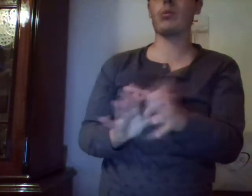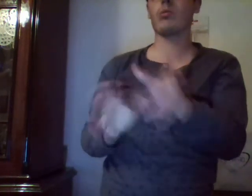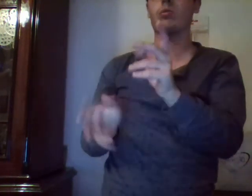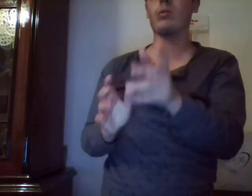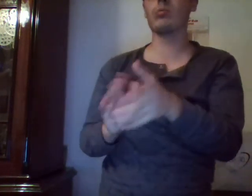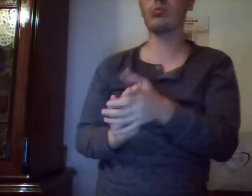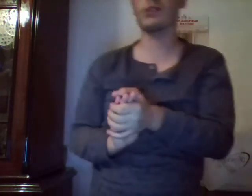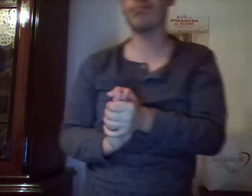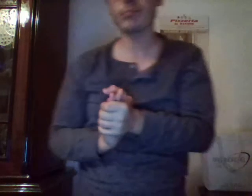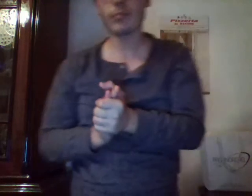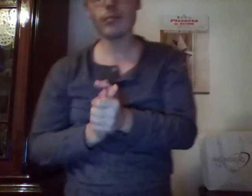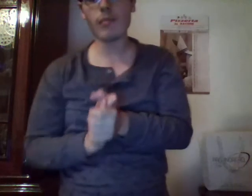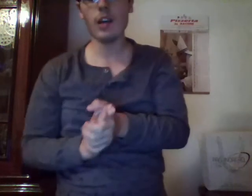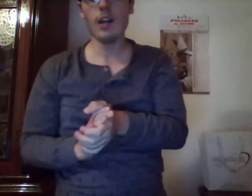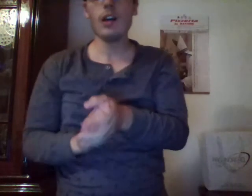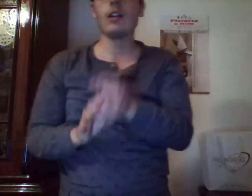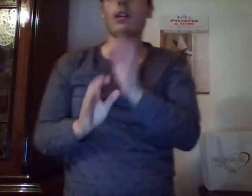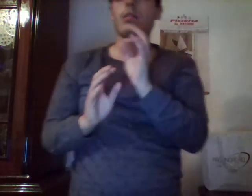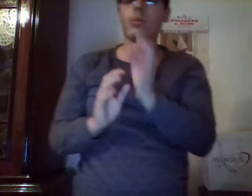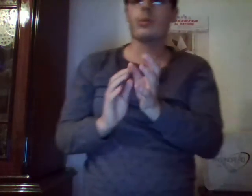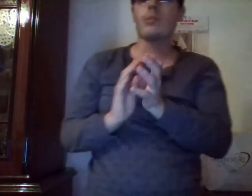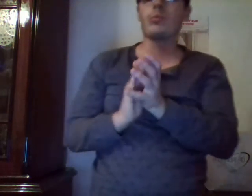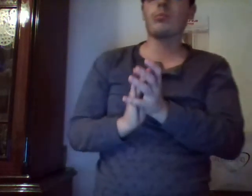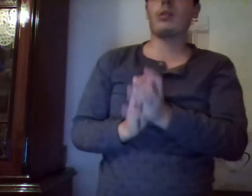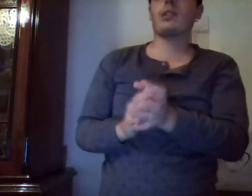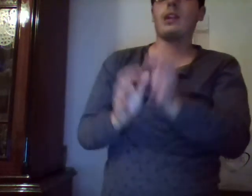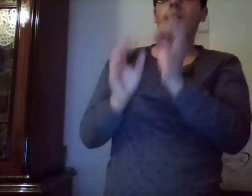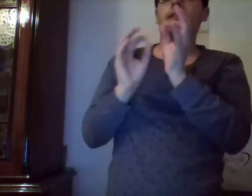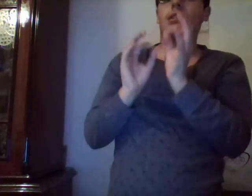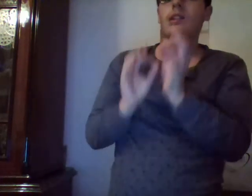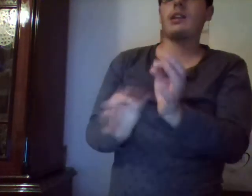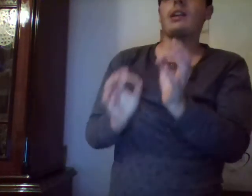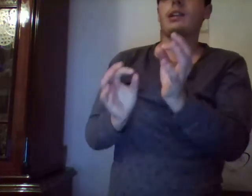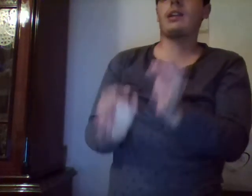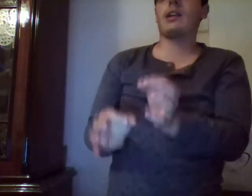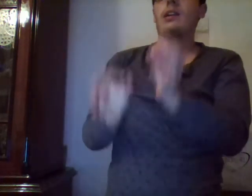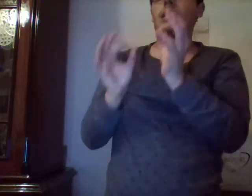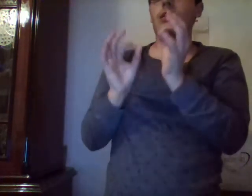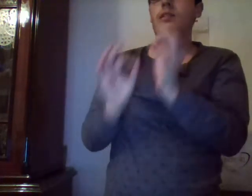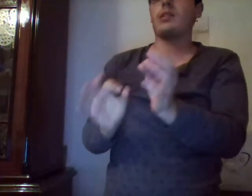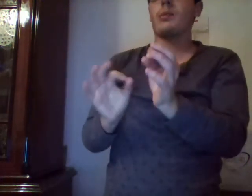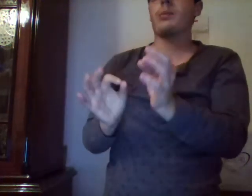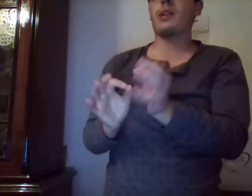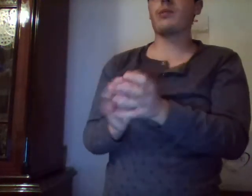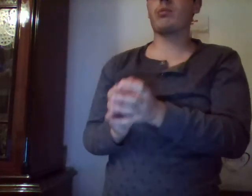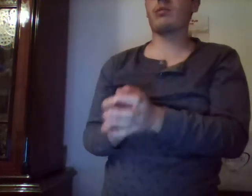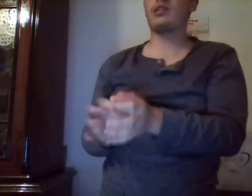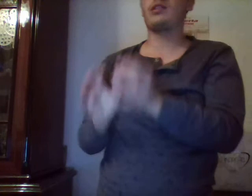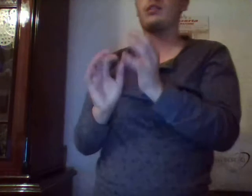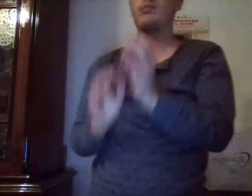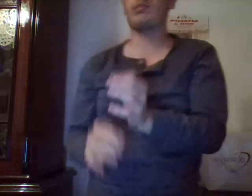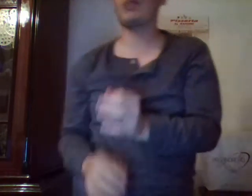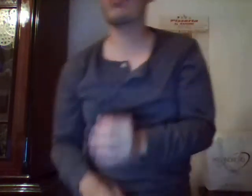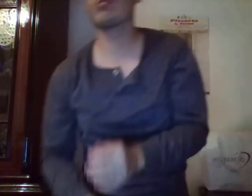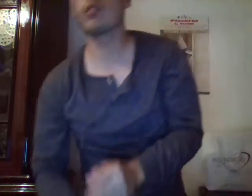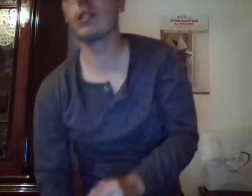comunque la cosa più importante è che i nostri azzurrini hanno battuto l